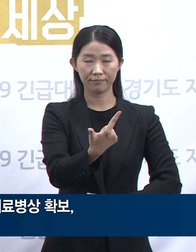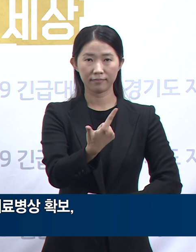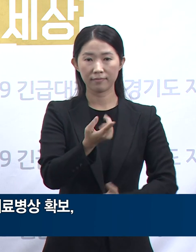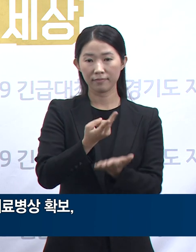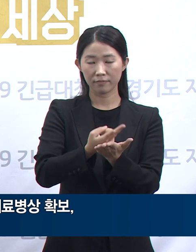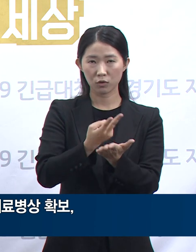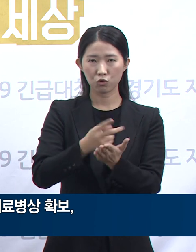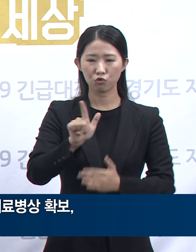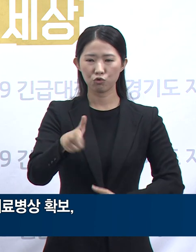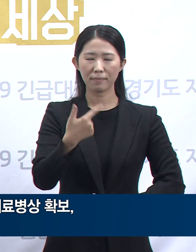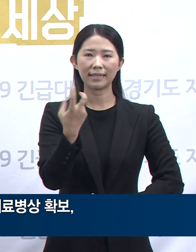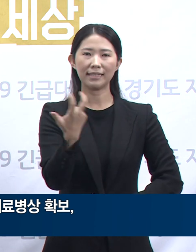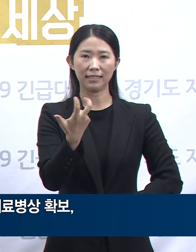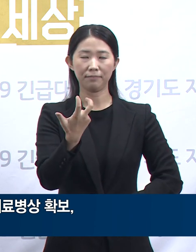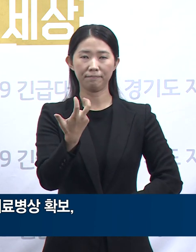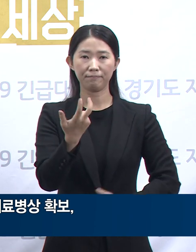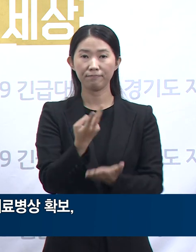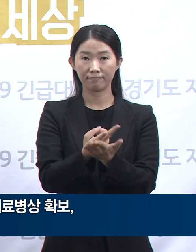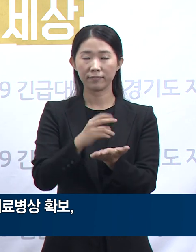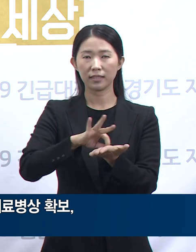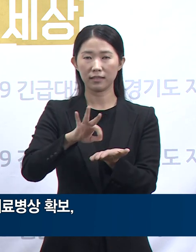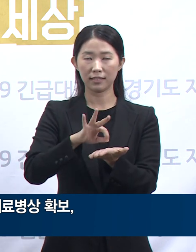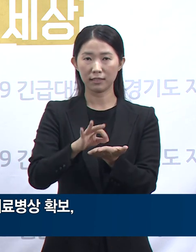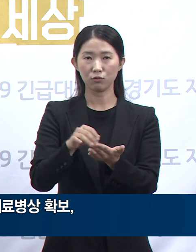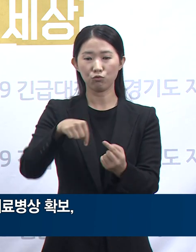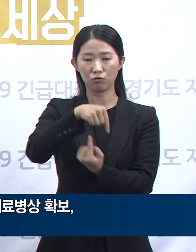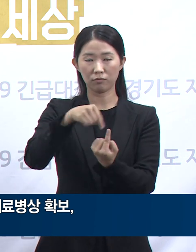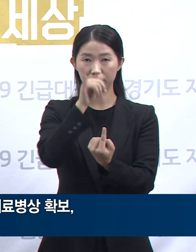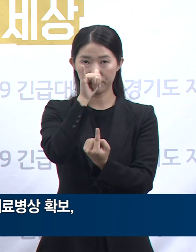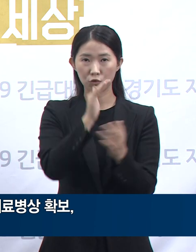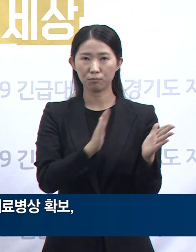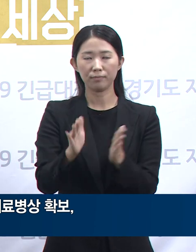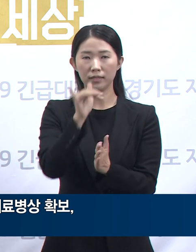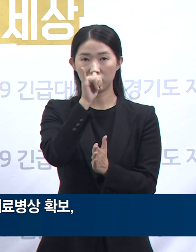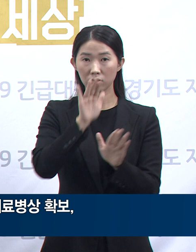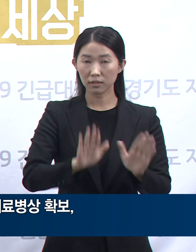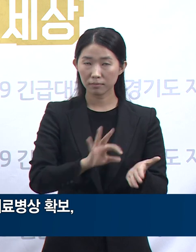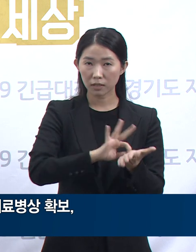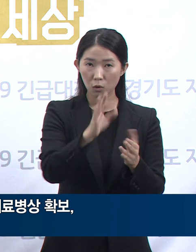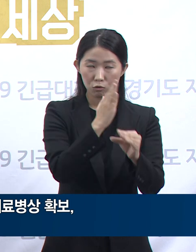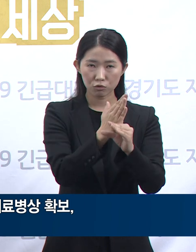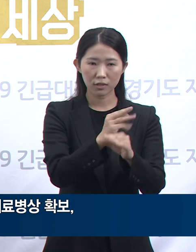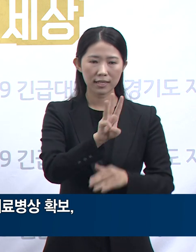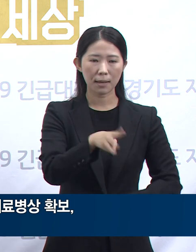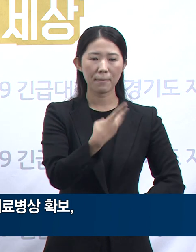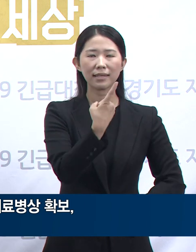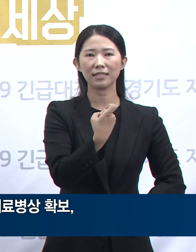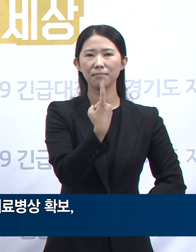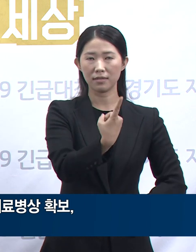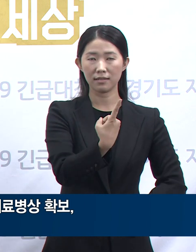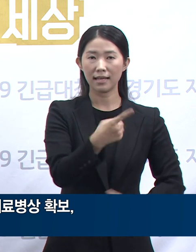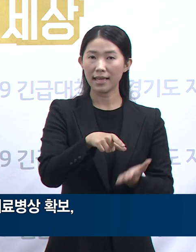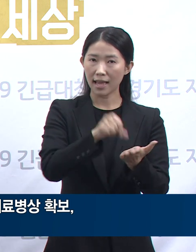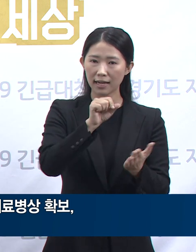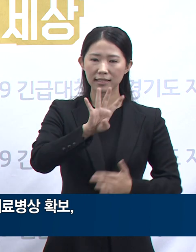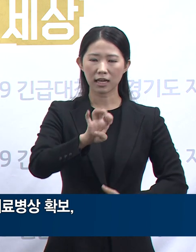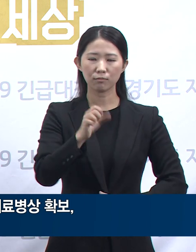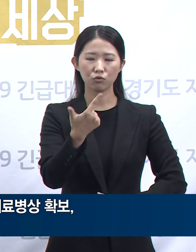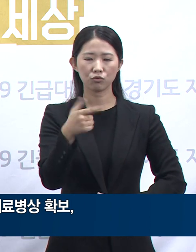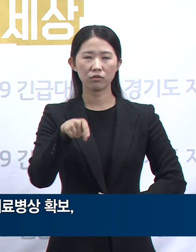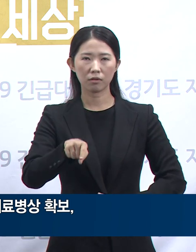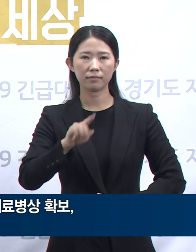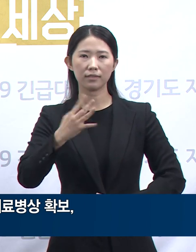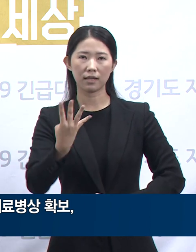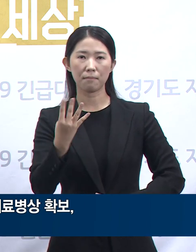확진자 치료 병상을 확보하고 있으며, 현재 사용 중인 병상은 311명상으로 46.4%를 차지하고